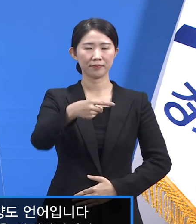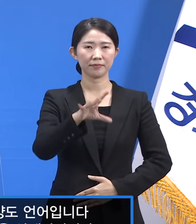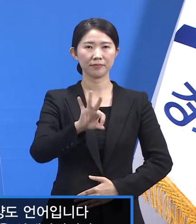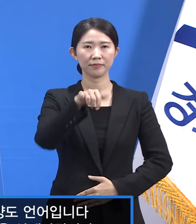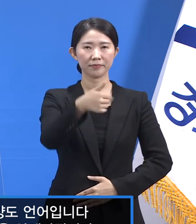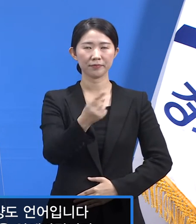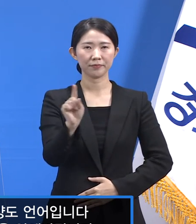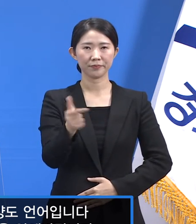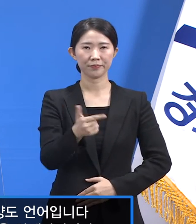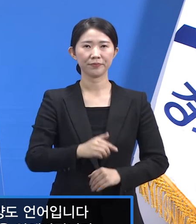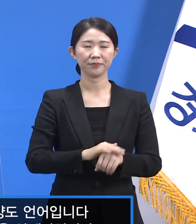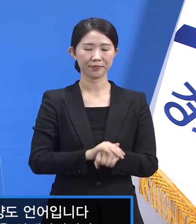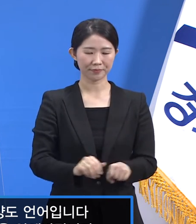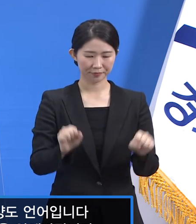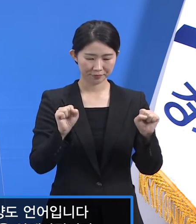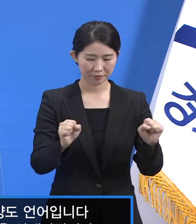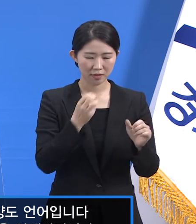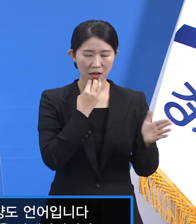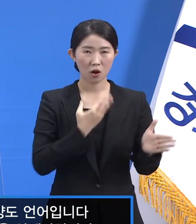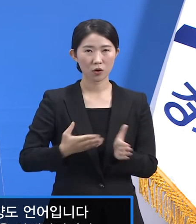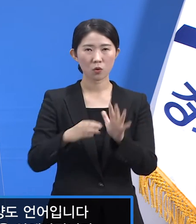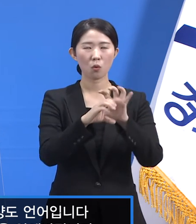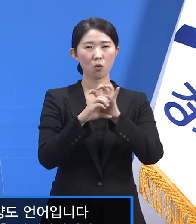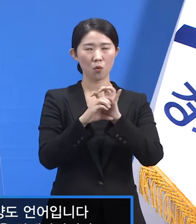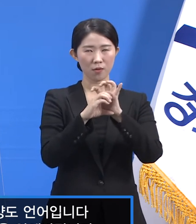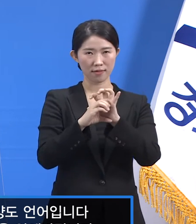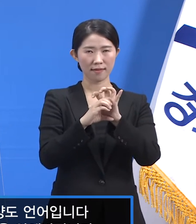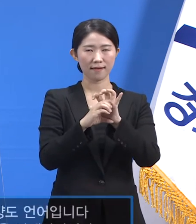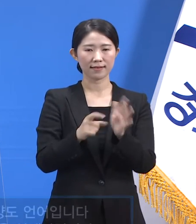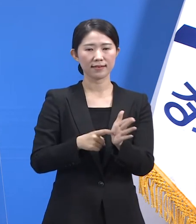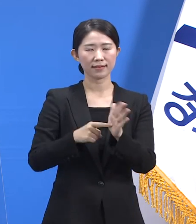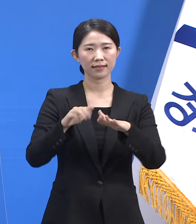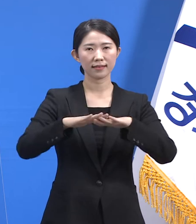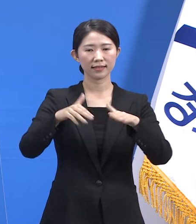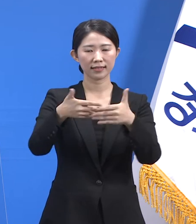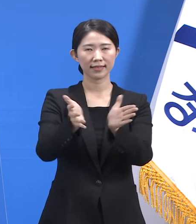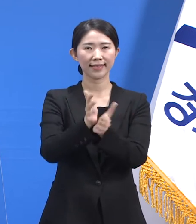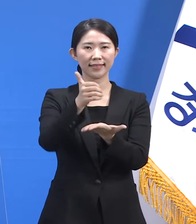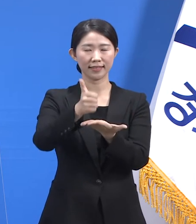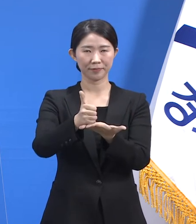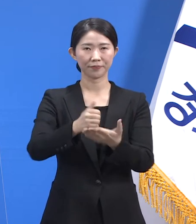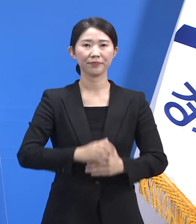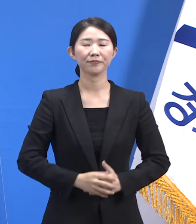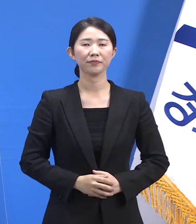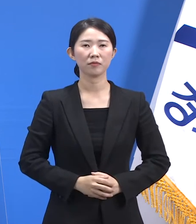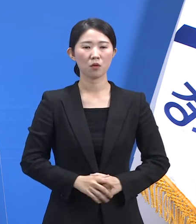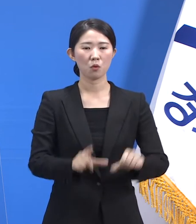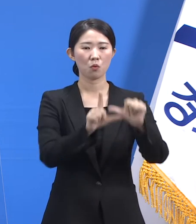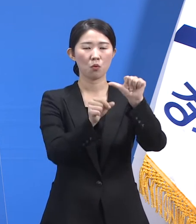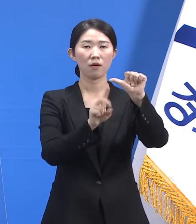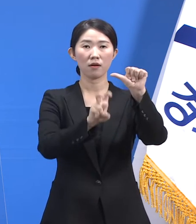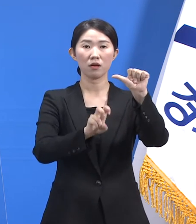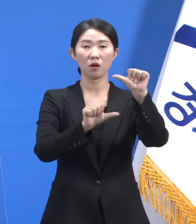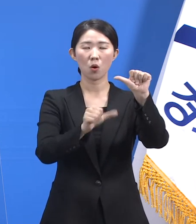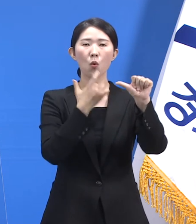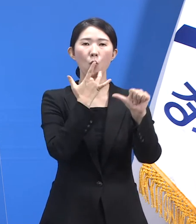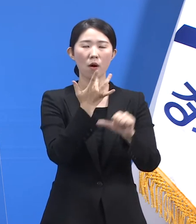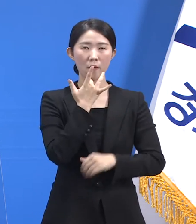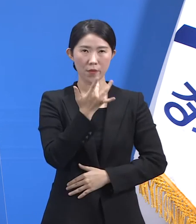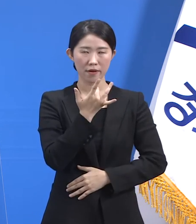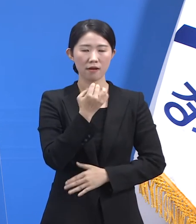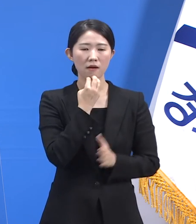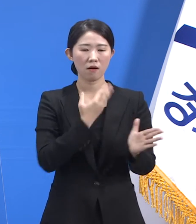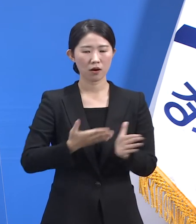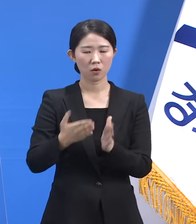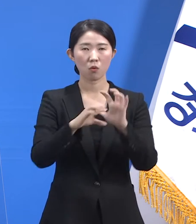안녕하십니까 경기도 코로나19 긴급대응단의 임승관입니다. 5월 25일 화요일 경기도 코로나19